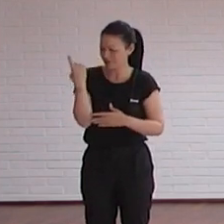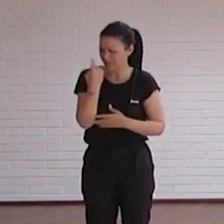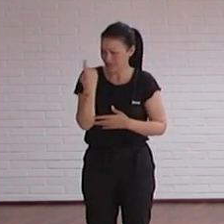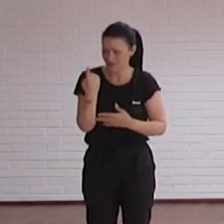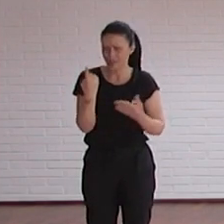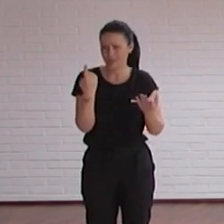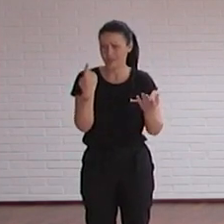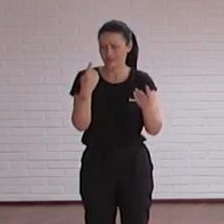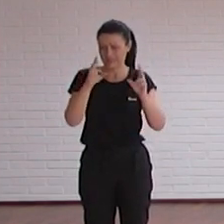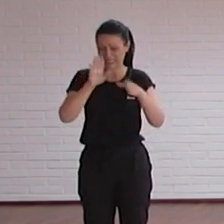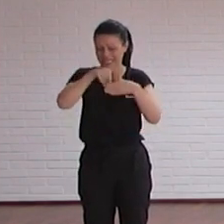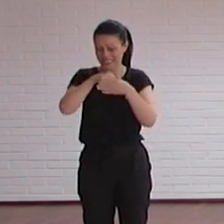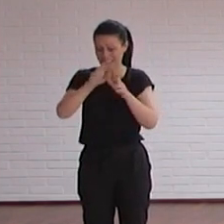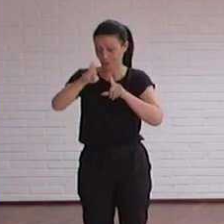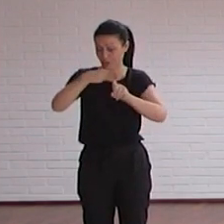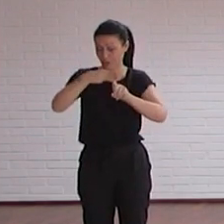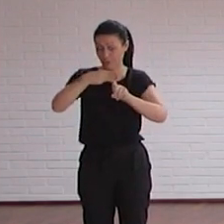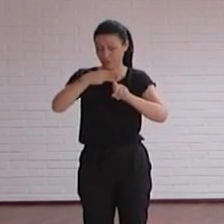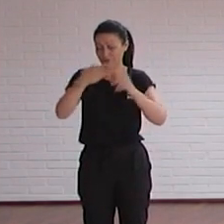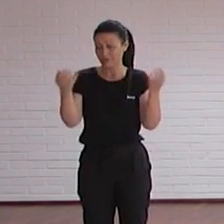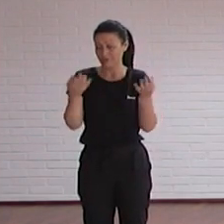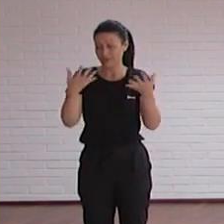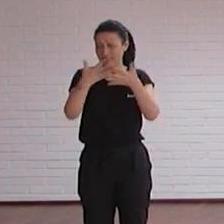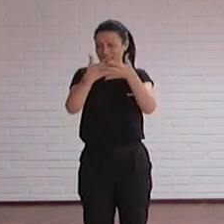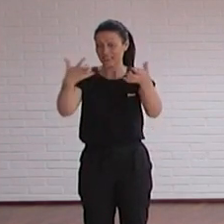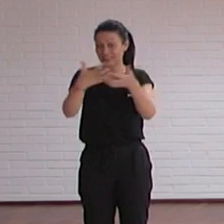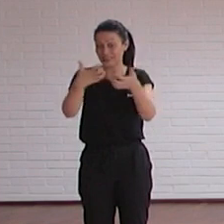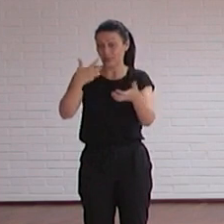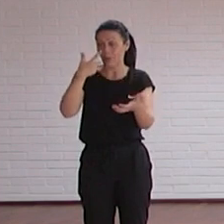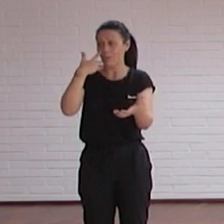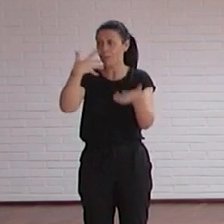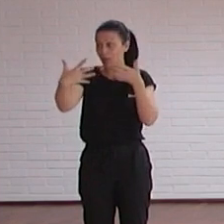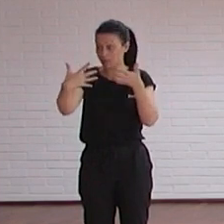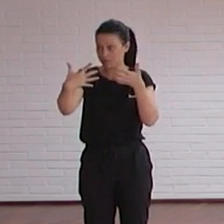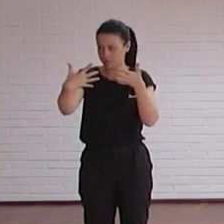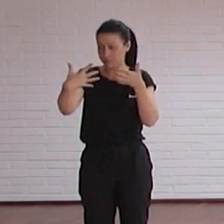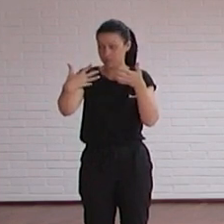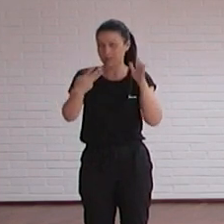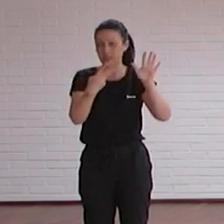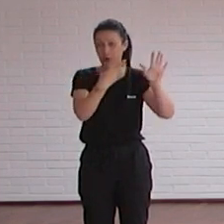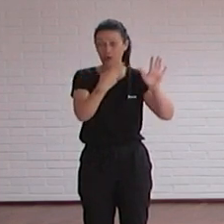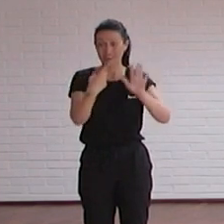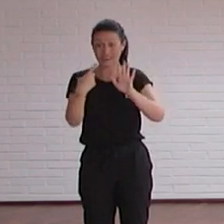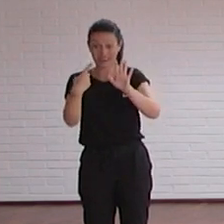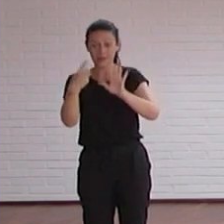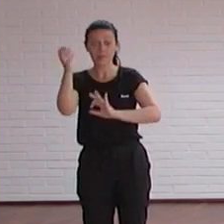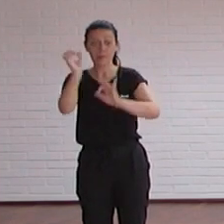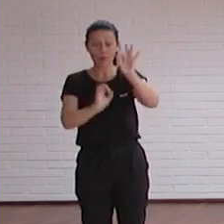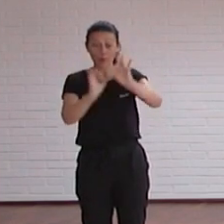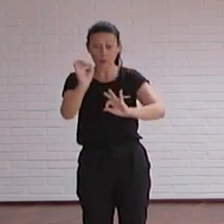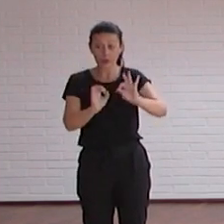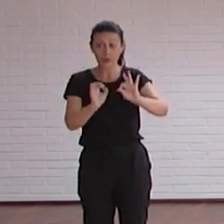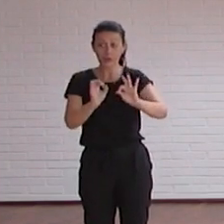de las páginas web es el texto de bajo contraste. El 86%